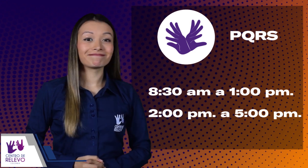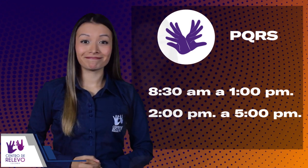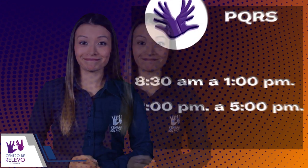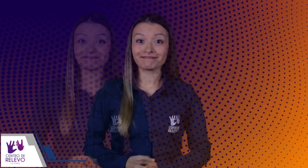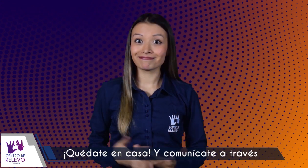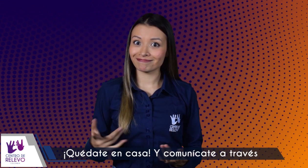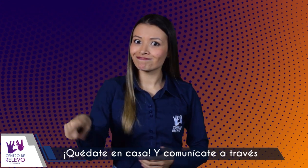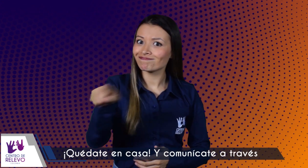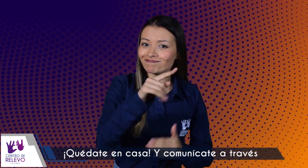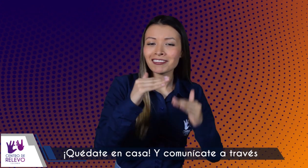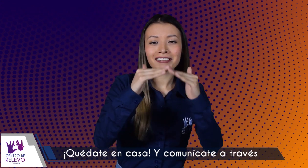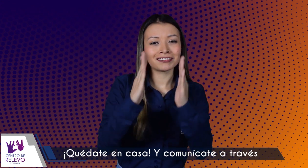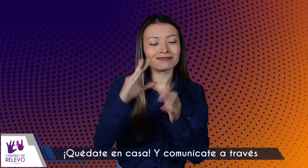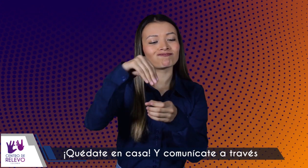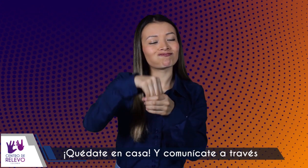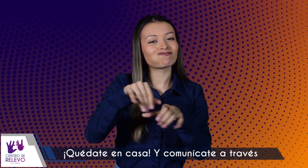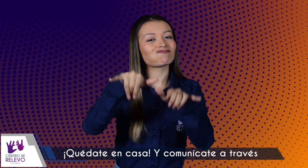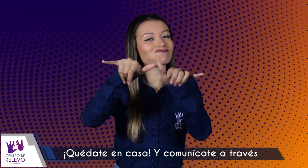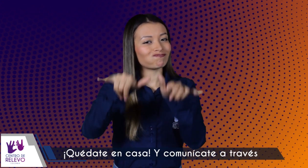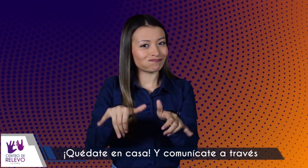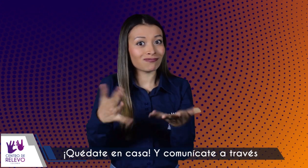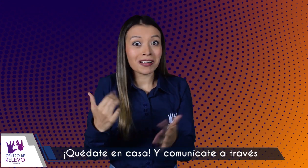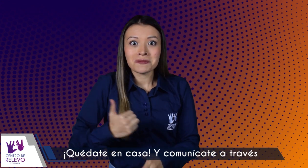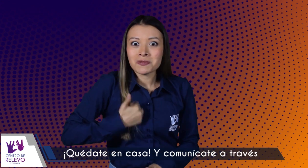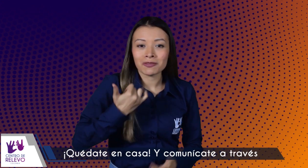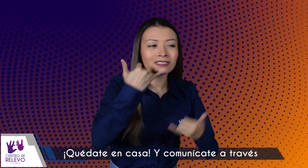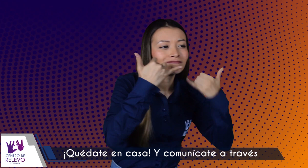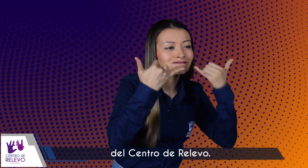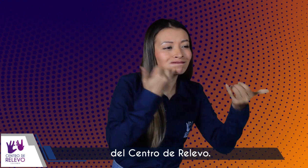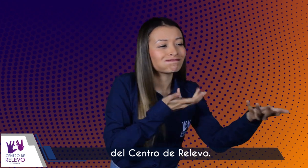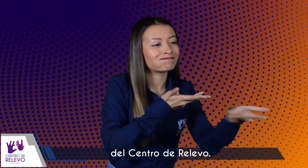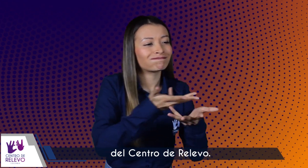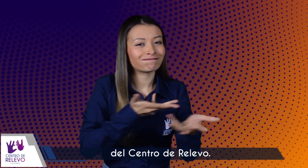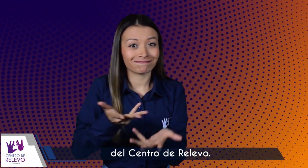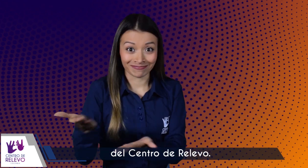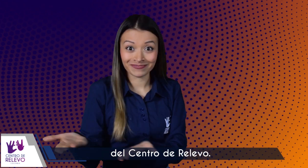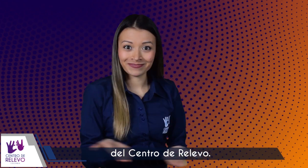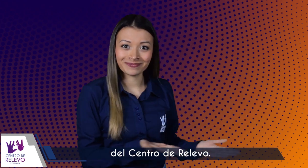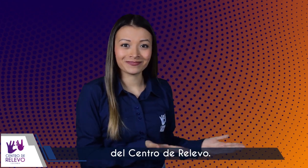5 de la tarde. Quédate en casa y comunícate a través del centro de relevo.